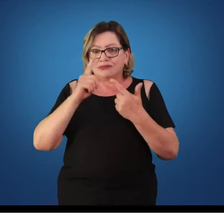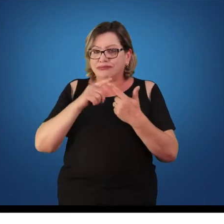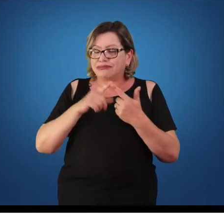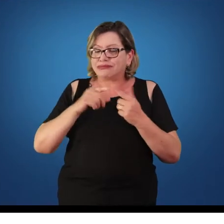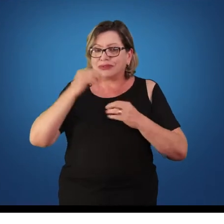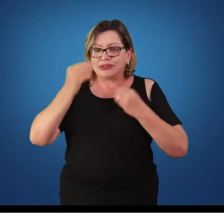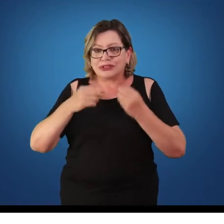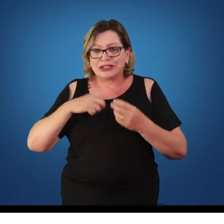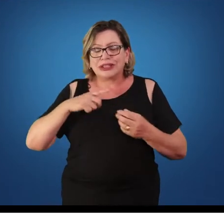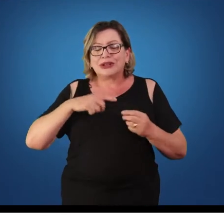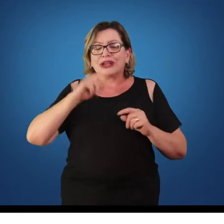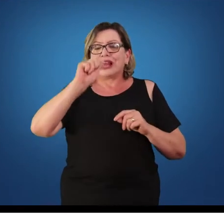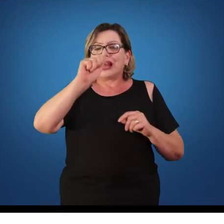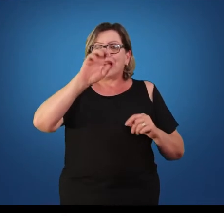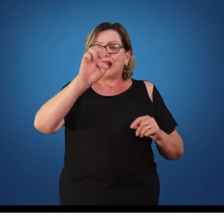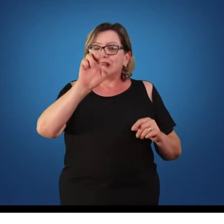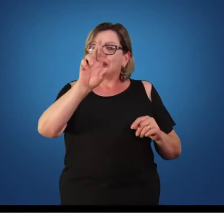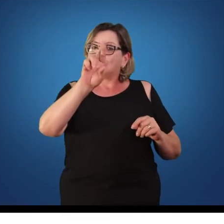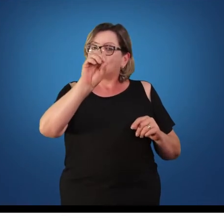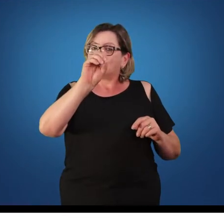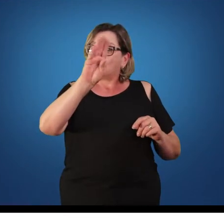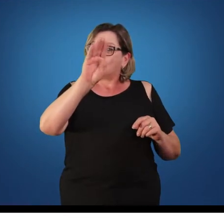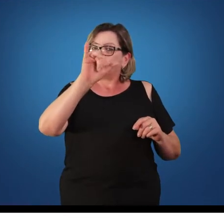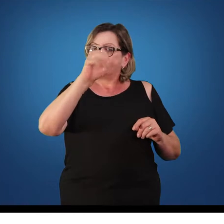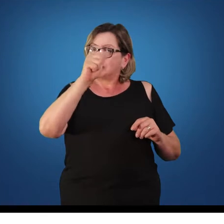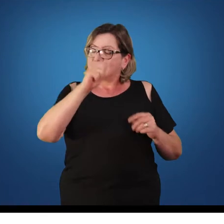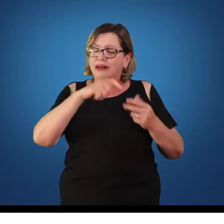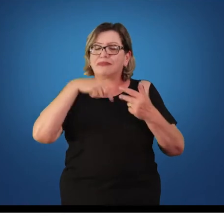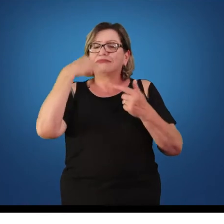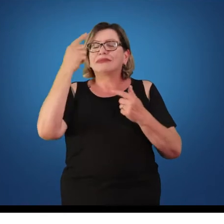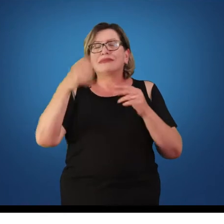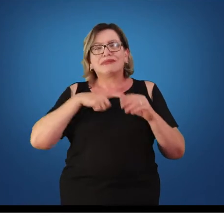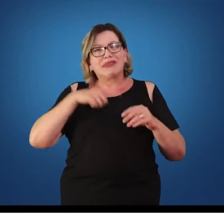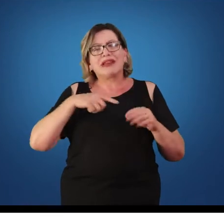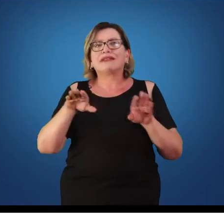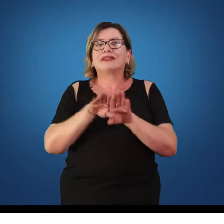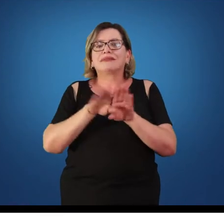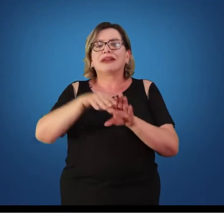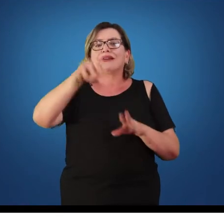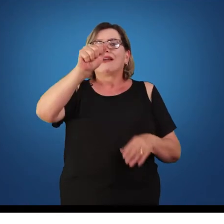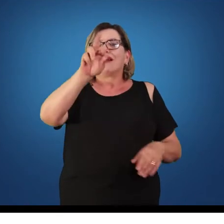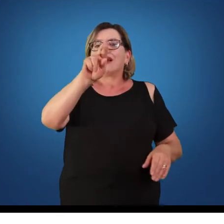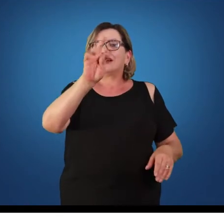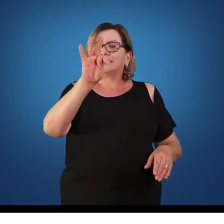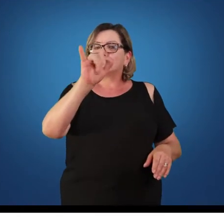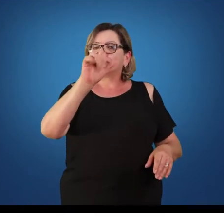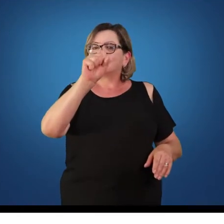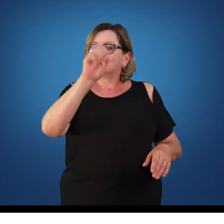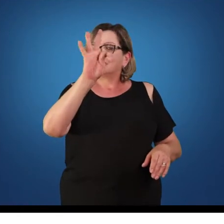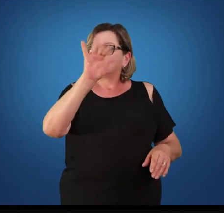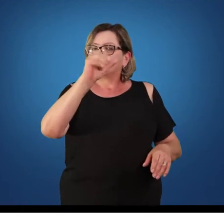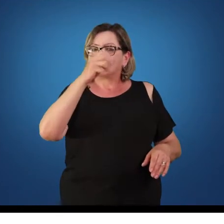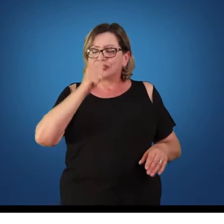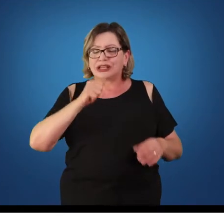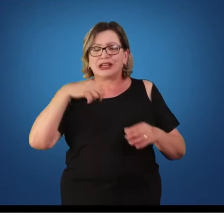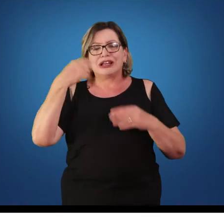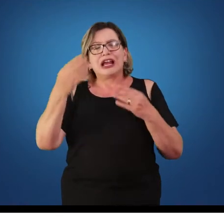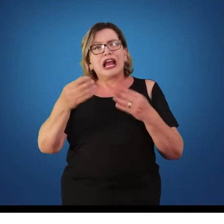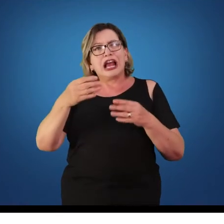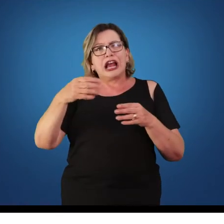ginástica aeróbica, a ginástica artística, a ginástica rítmica, a ginástica de trampolim, e essas